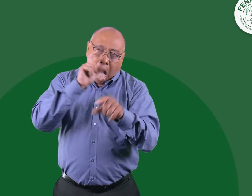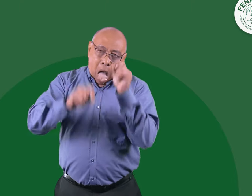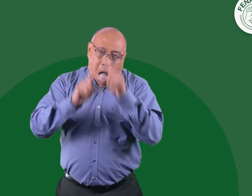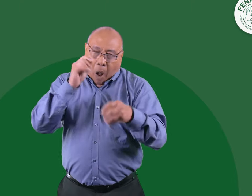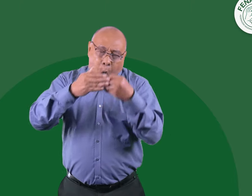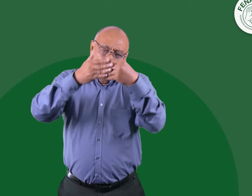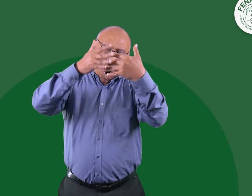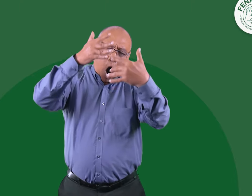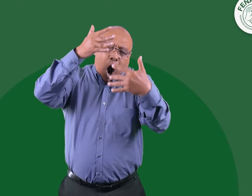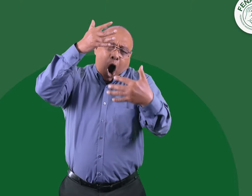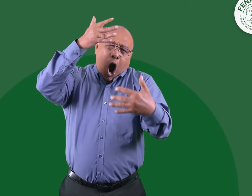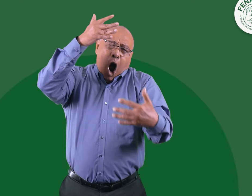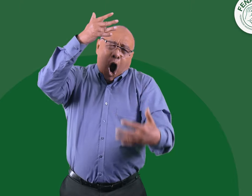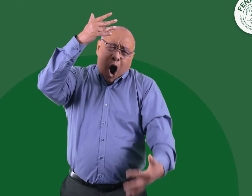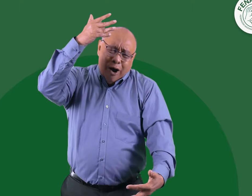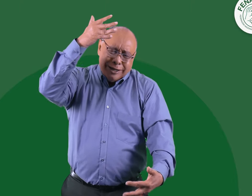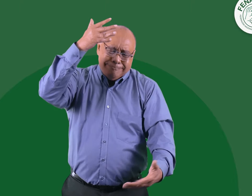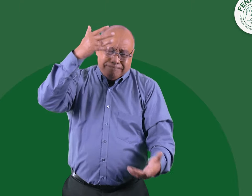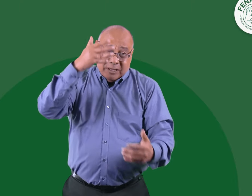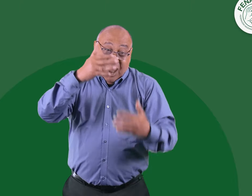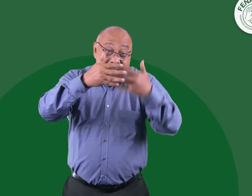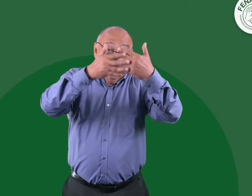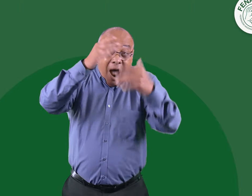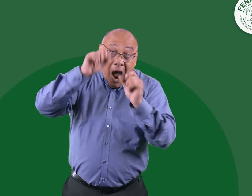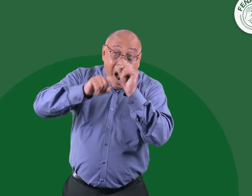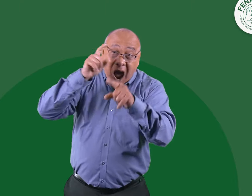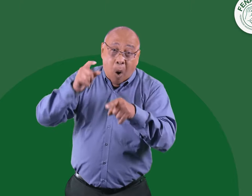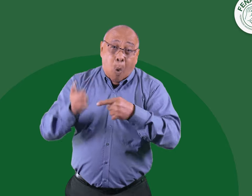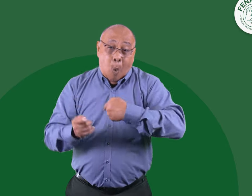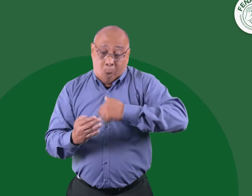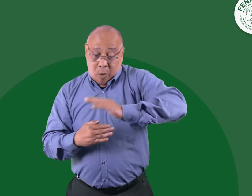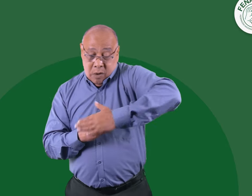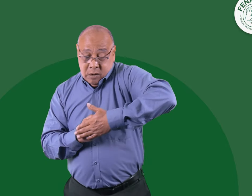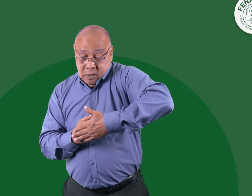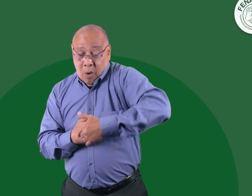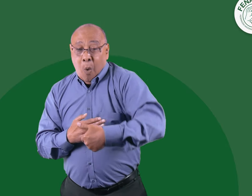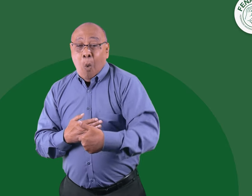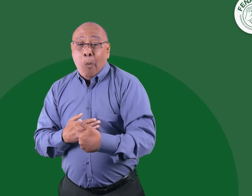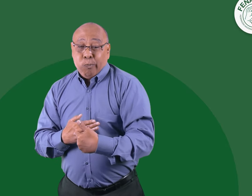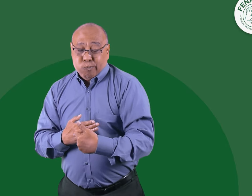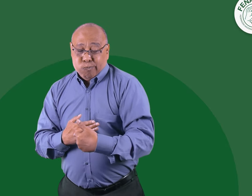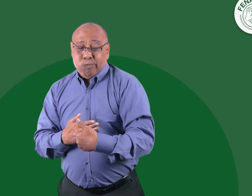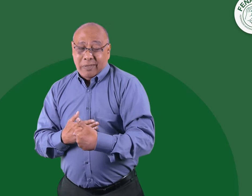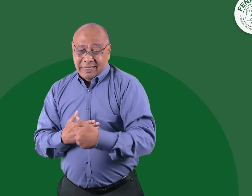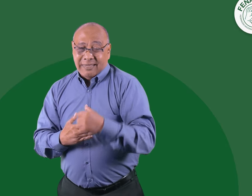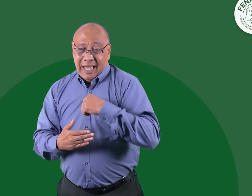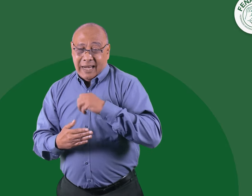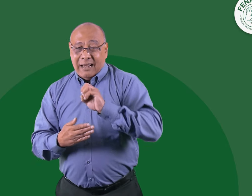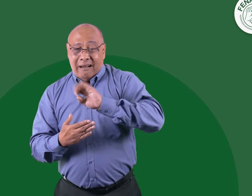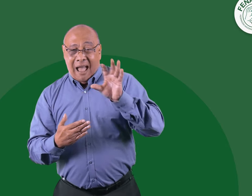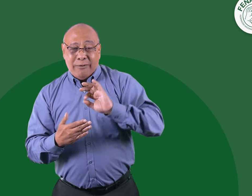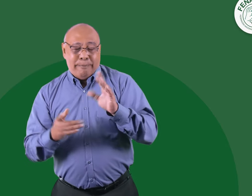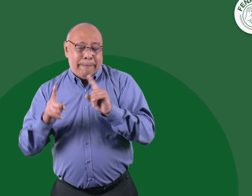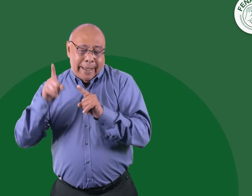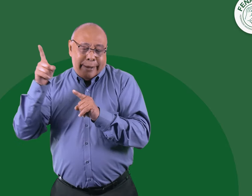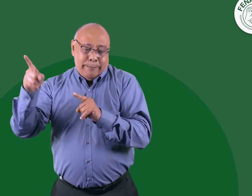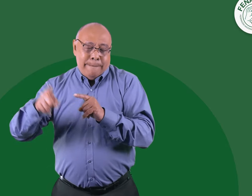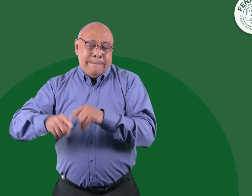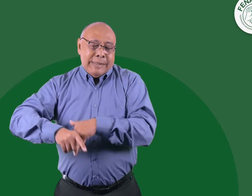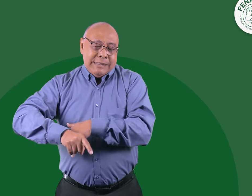profundidad, puntos que nosotros ya teníamos claros, pero de igual forma el ministerio debía dar respuesta a